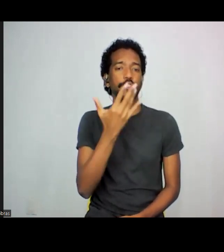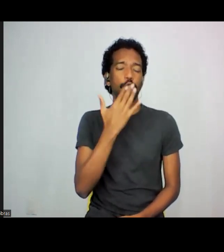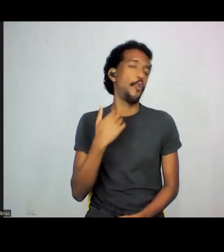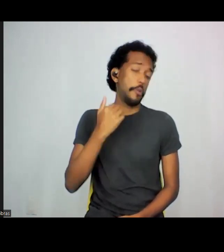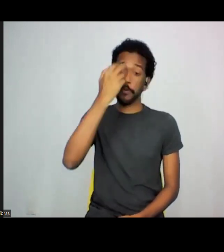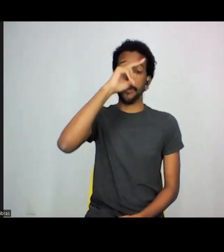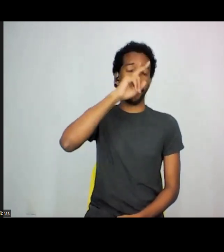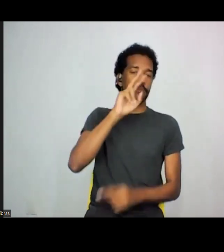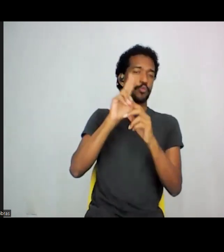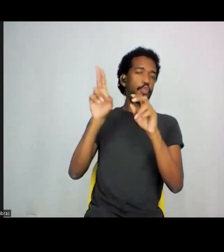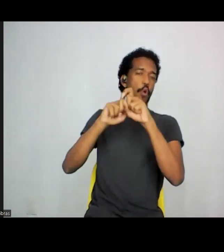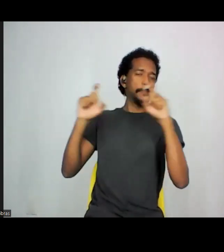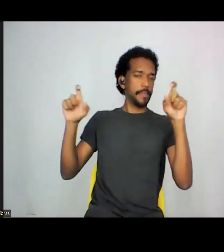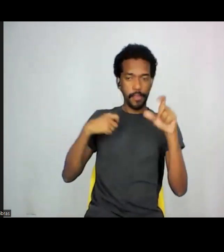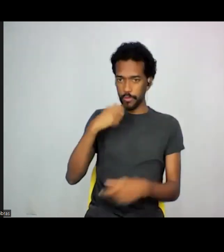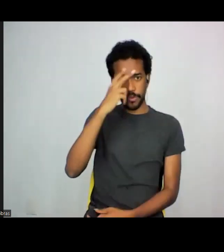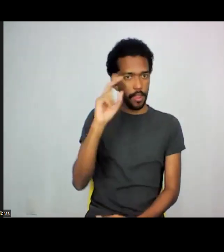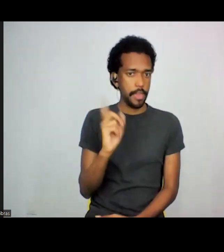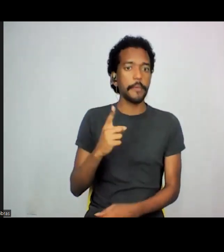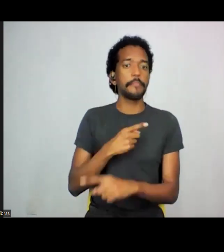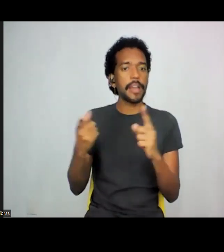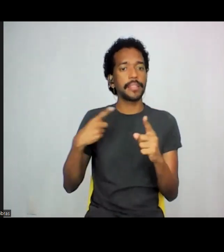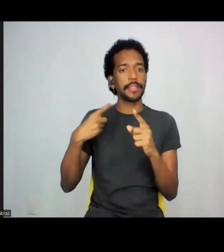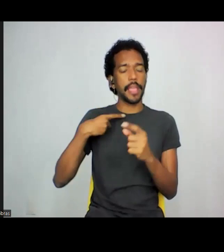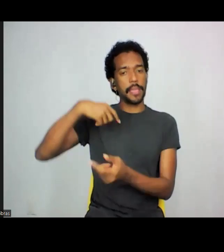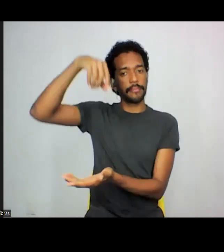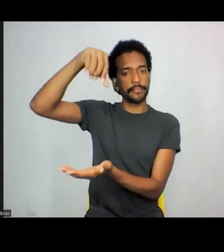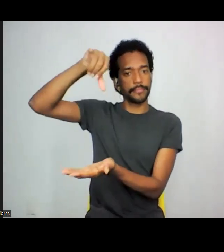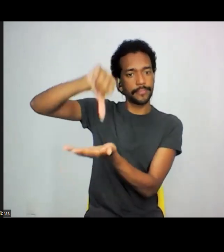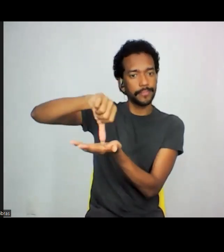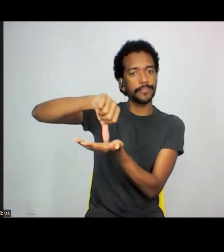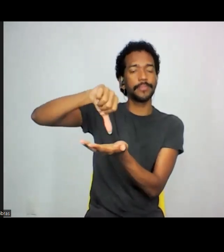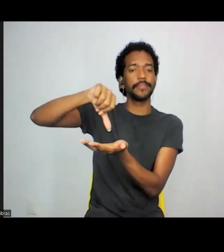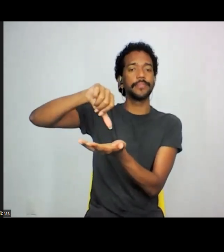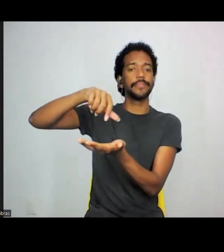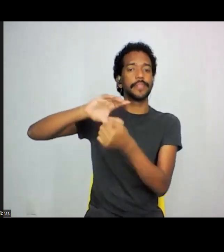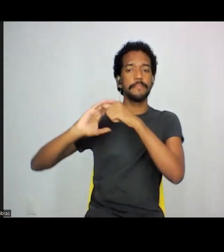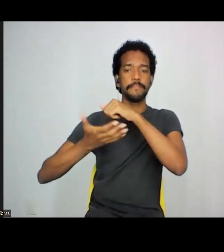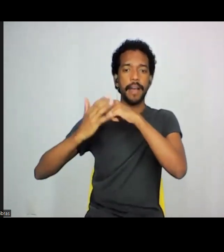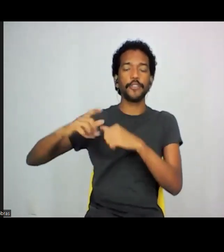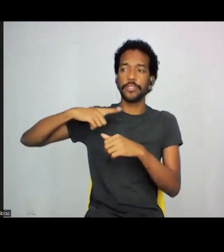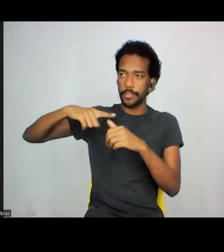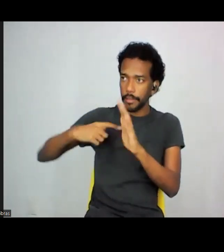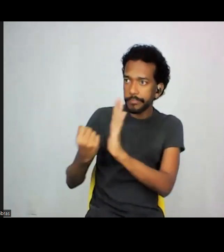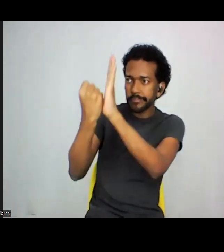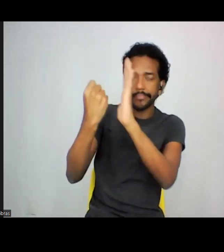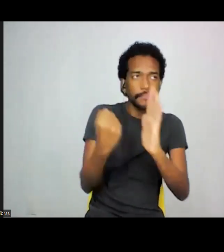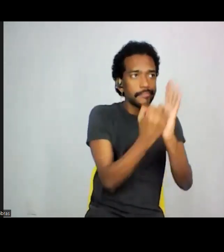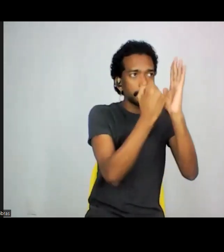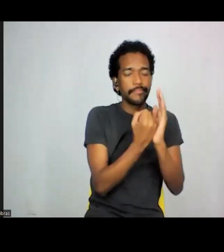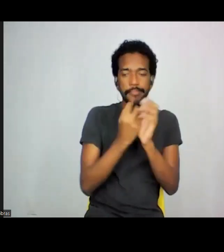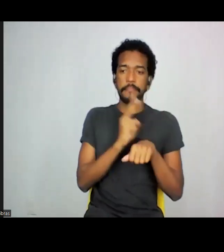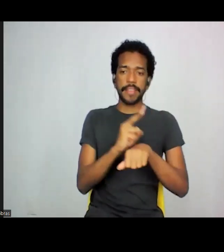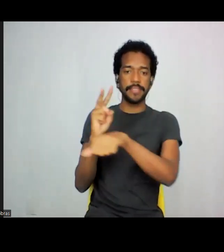expressão, mas tem ali, no meio, né, desse bairro de Azete Cidade, tem esses marcos, assim, preservados, né,